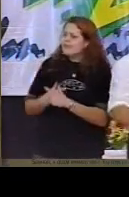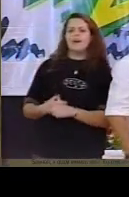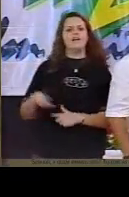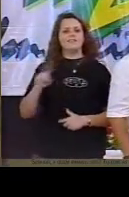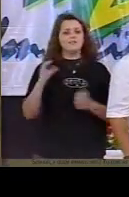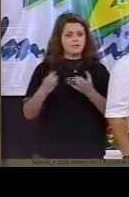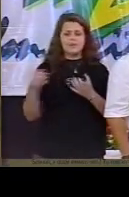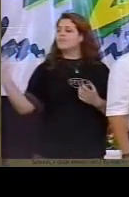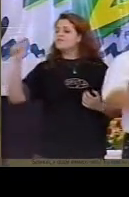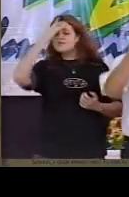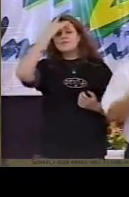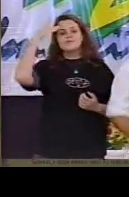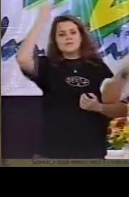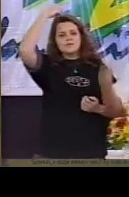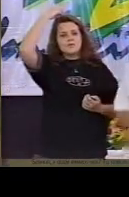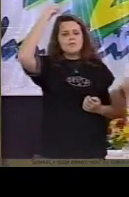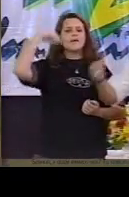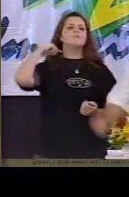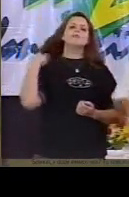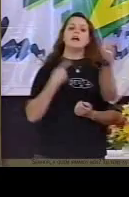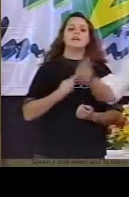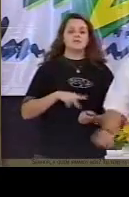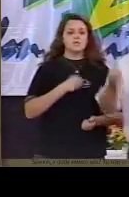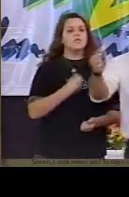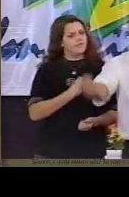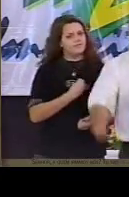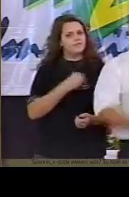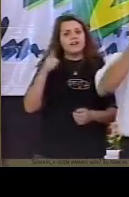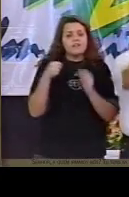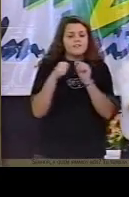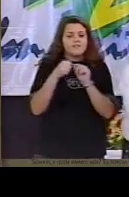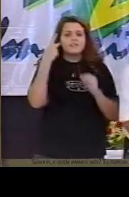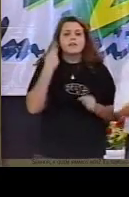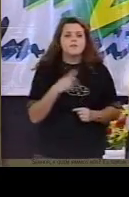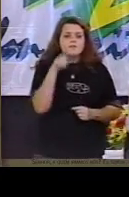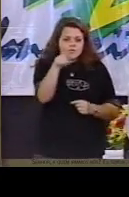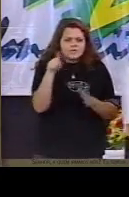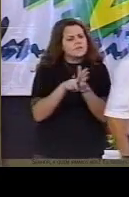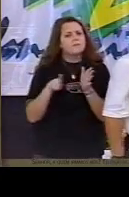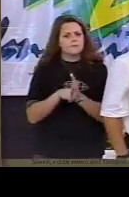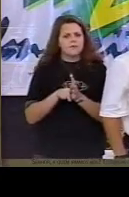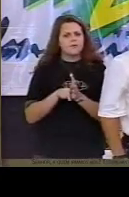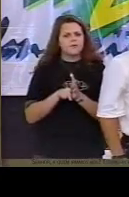outros culpar não a sua história vai sendo construída por você cada dia na luta